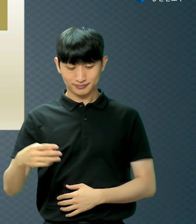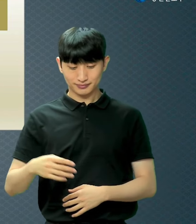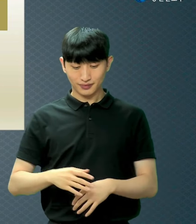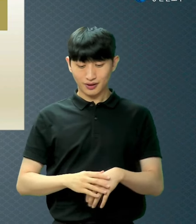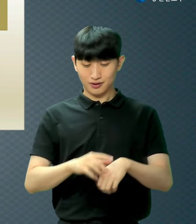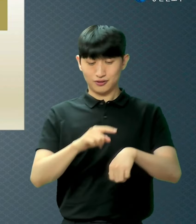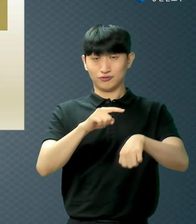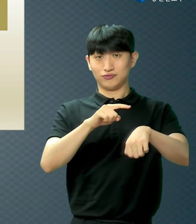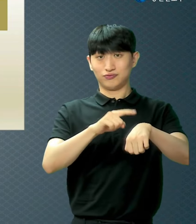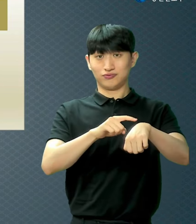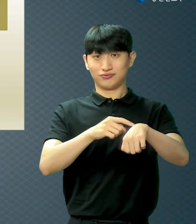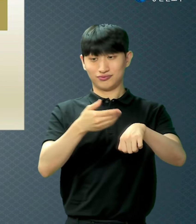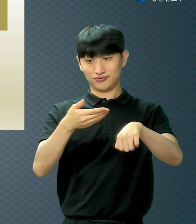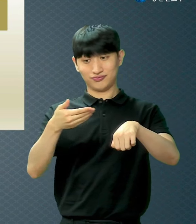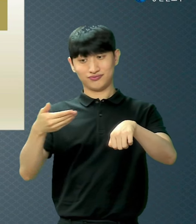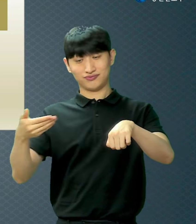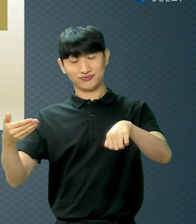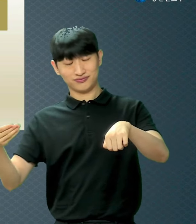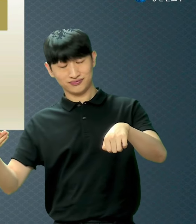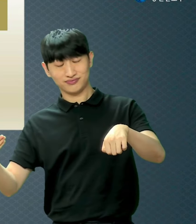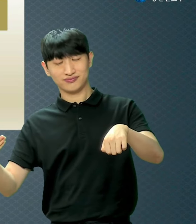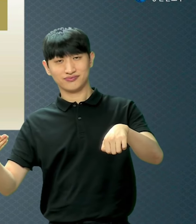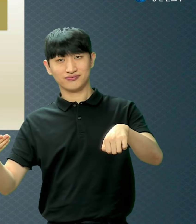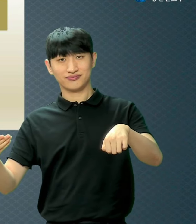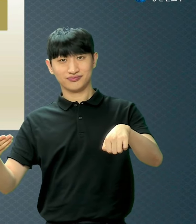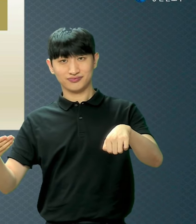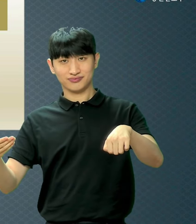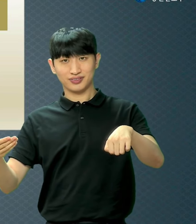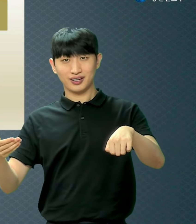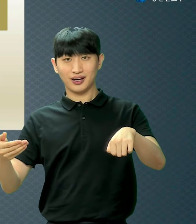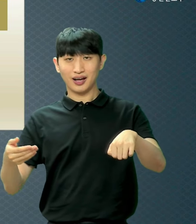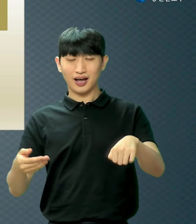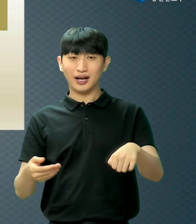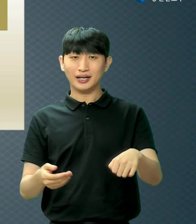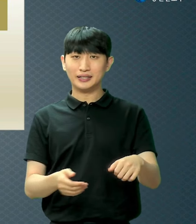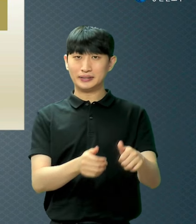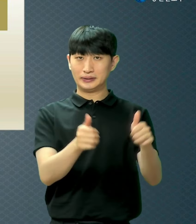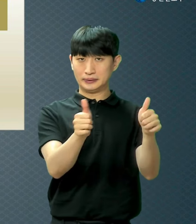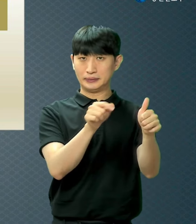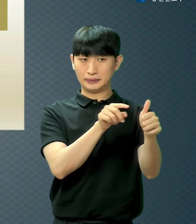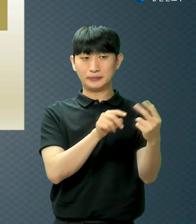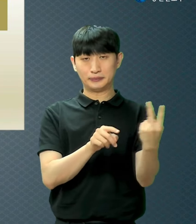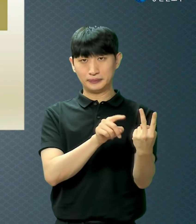우리 하나님 앞에 제사 좀 지내보자